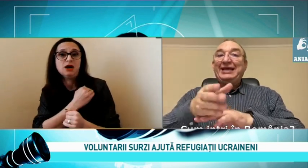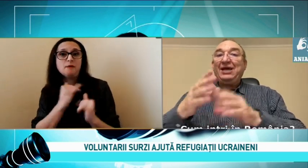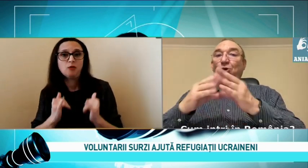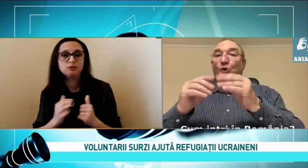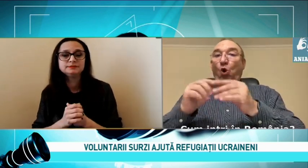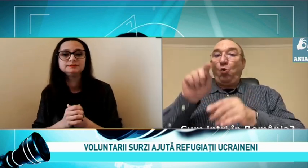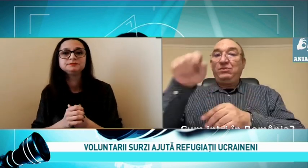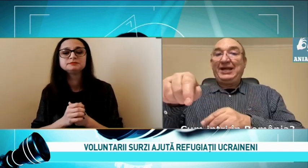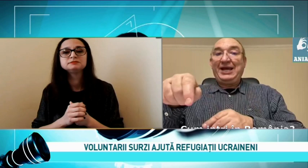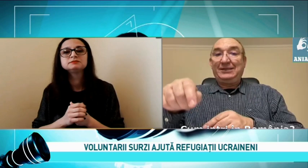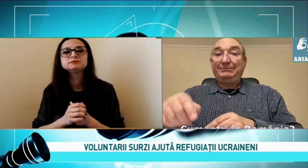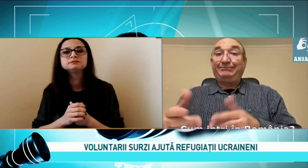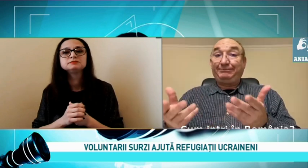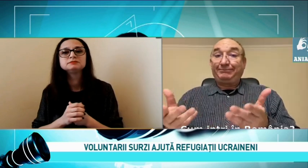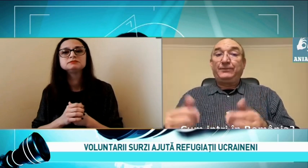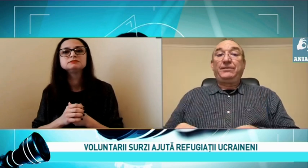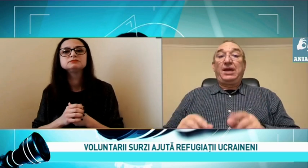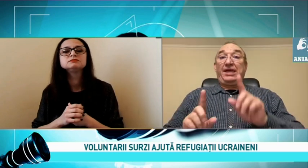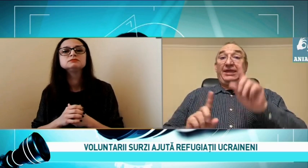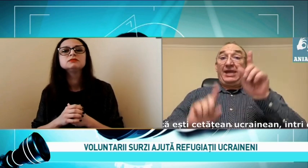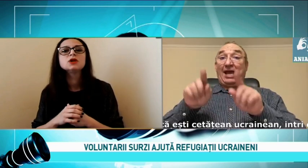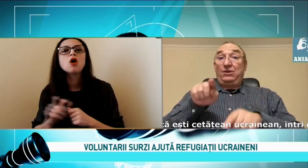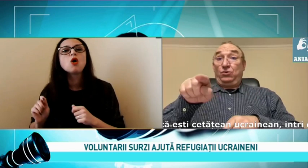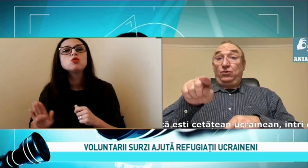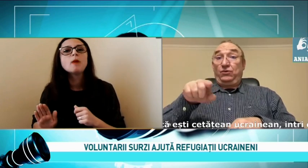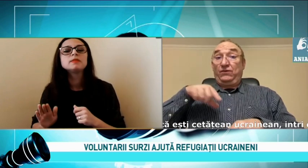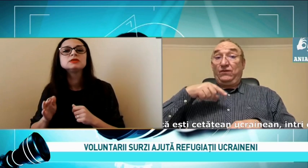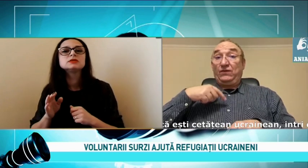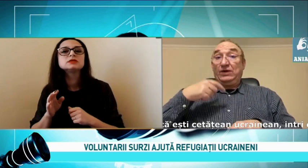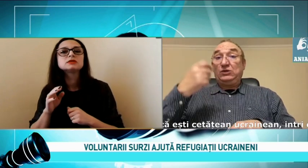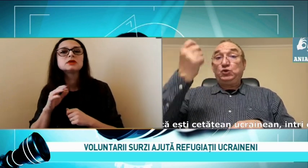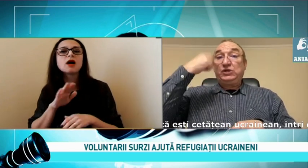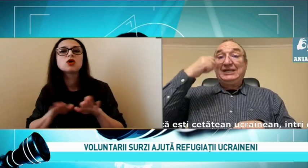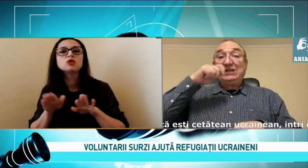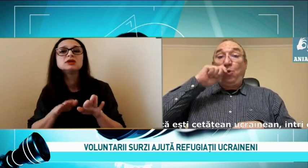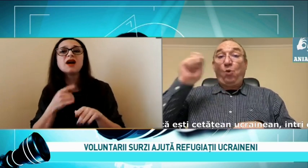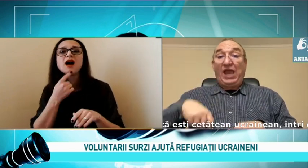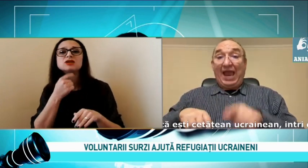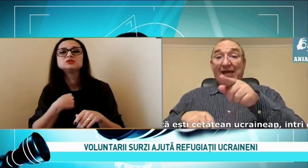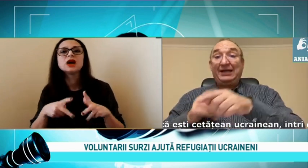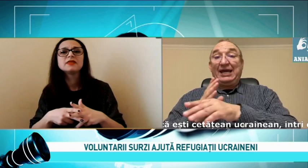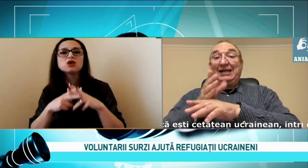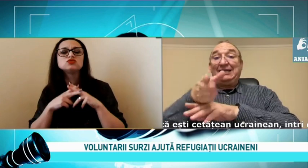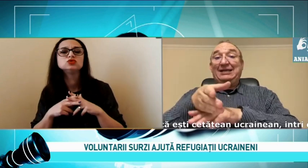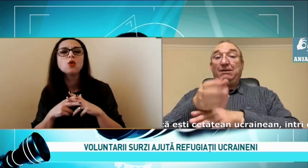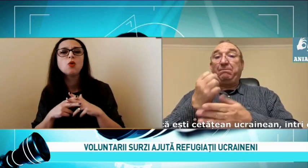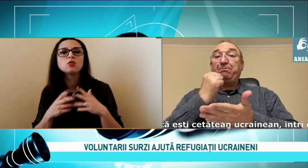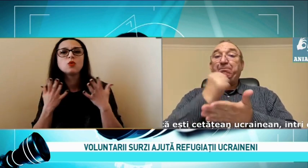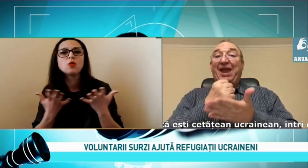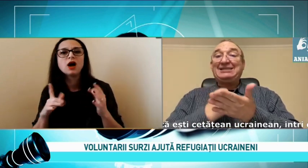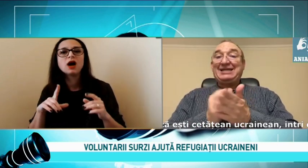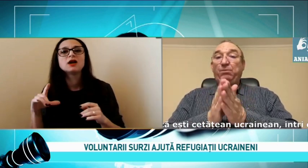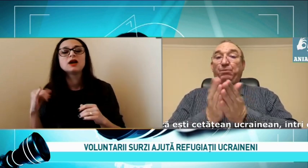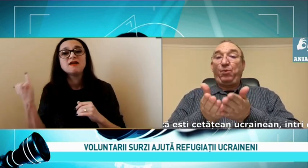Doamna Bogdan ne spunea Despre ajutorul Efectiv Pentru aceste grupuri Care Sosesc la noi în